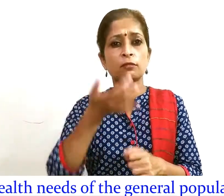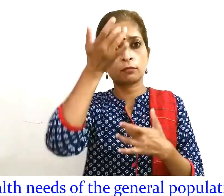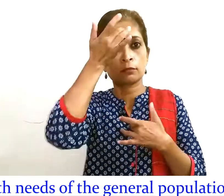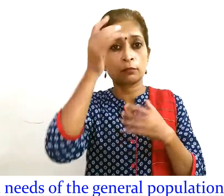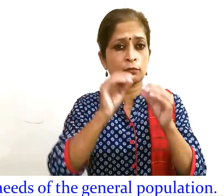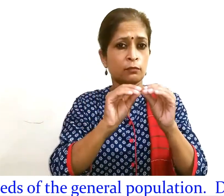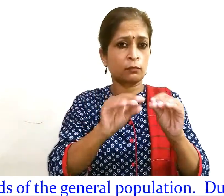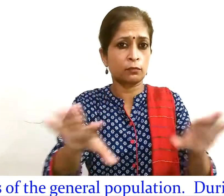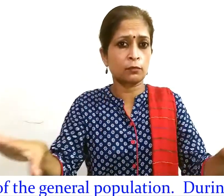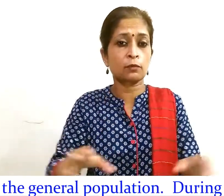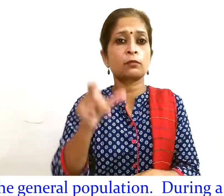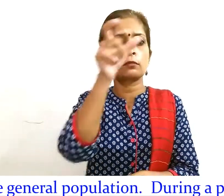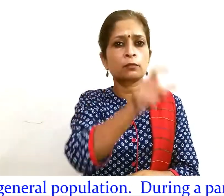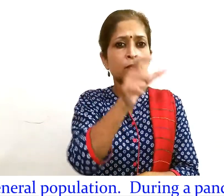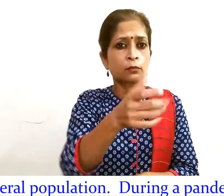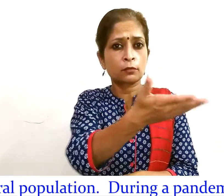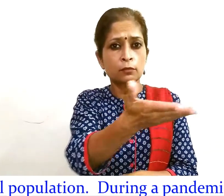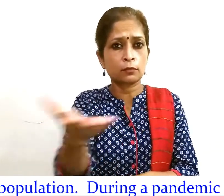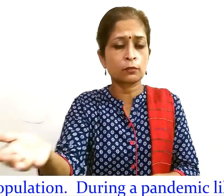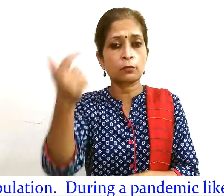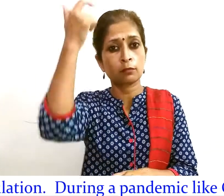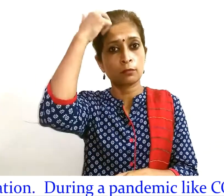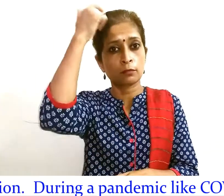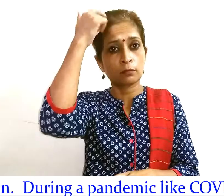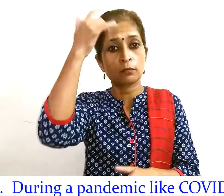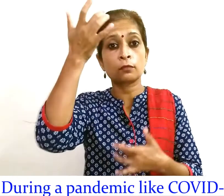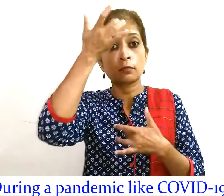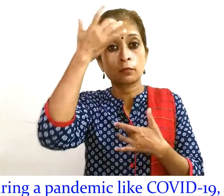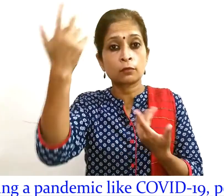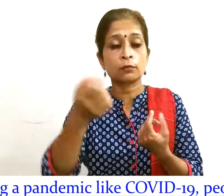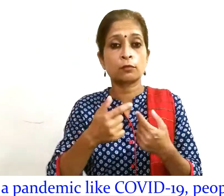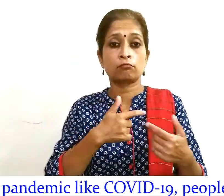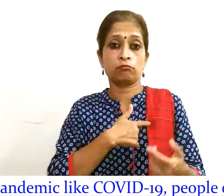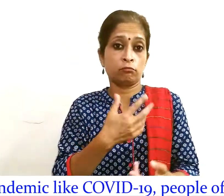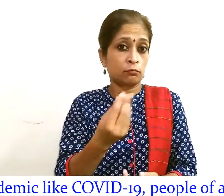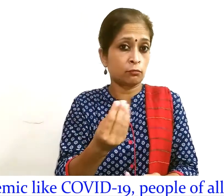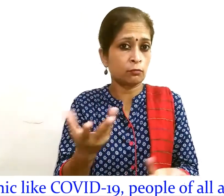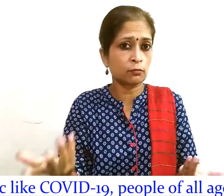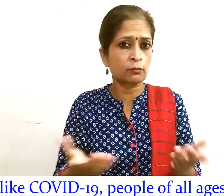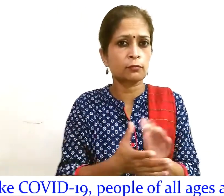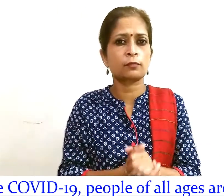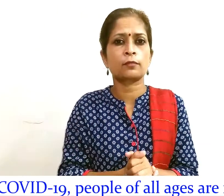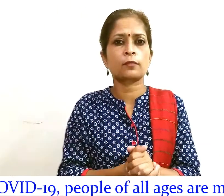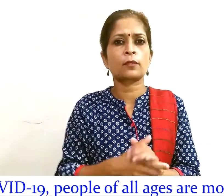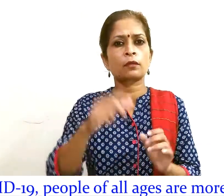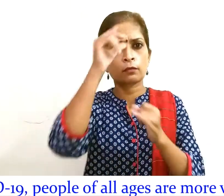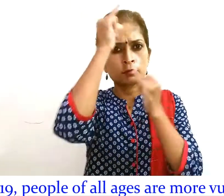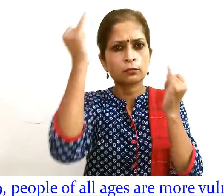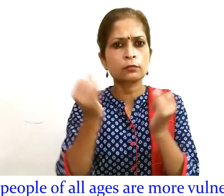महामारी की दौरान व्यक्ति मानसिक स्वास्थे समस्याओं के लिए अधिक असुरक्षित होते हैं। भारत